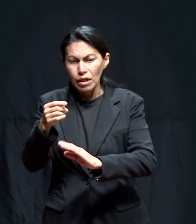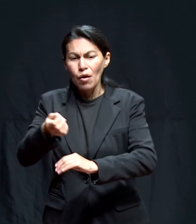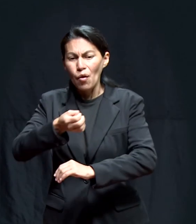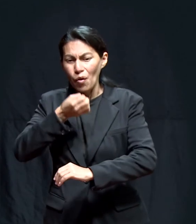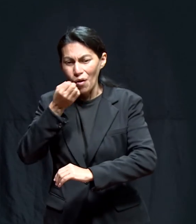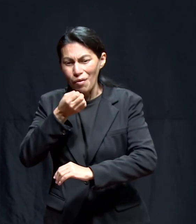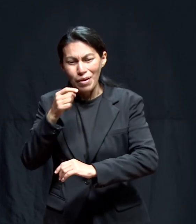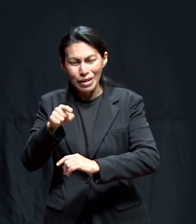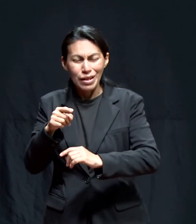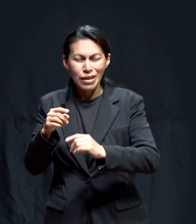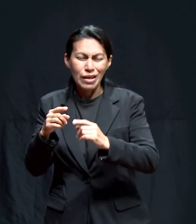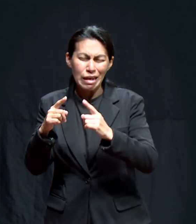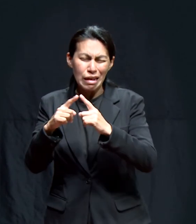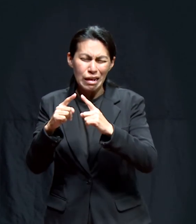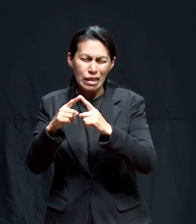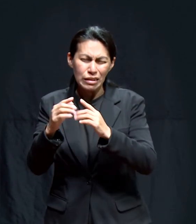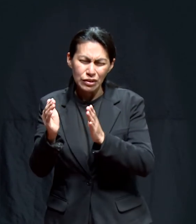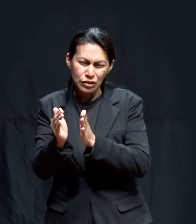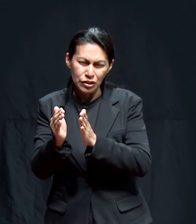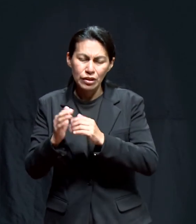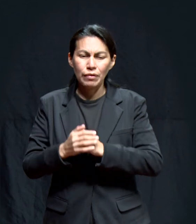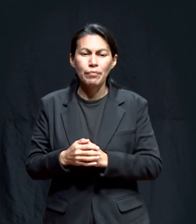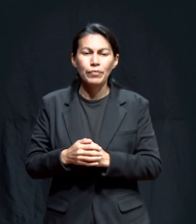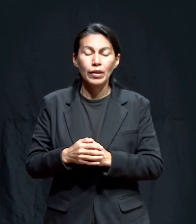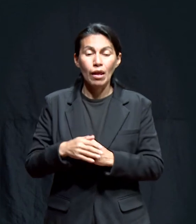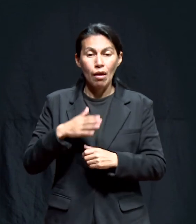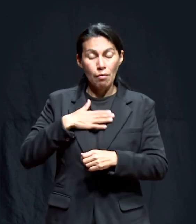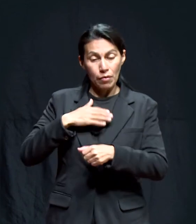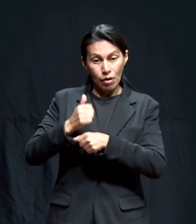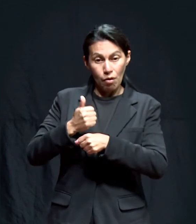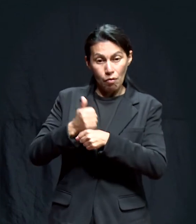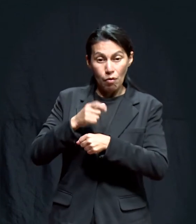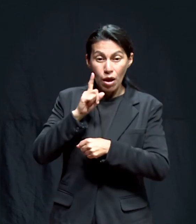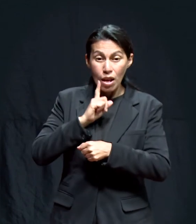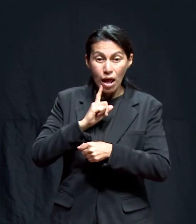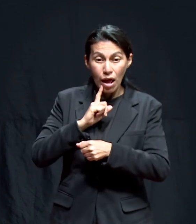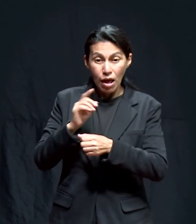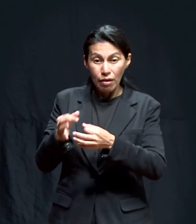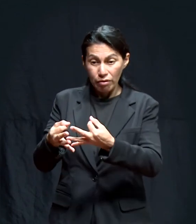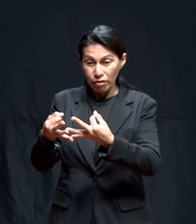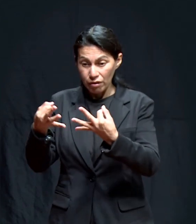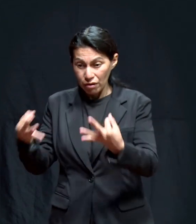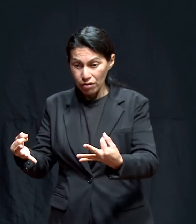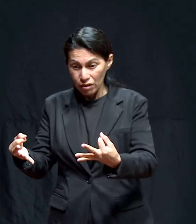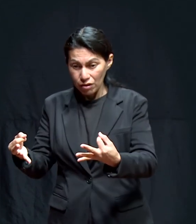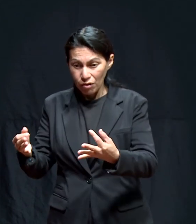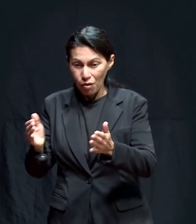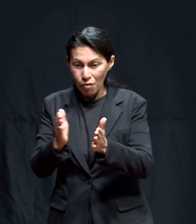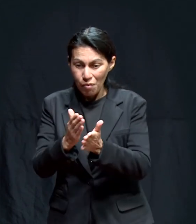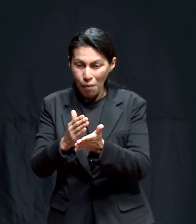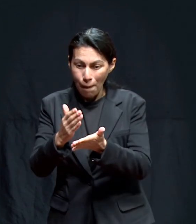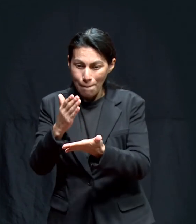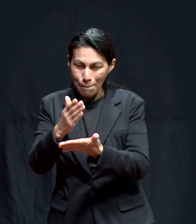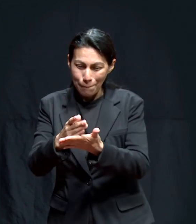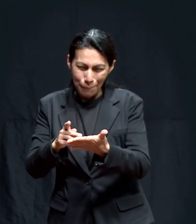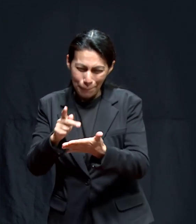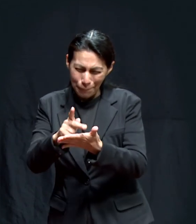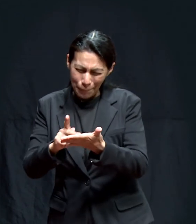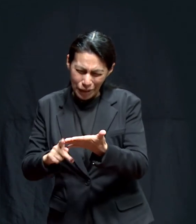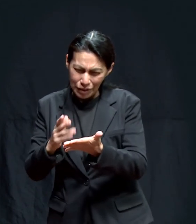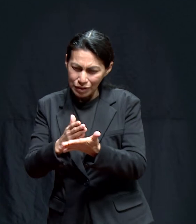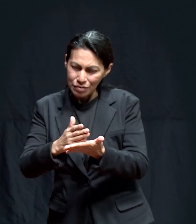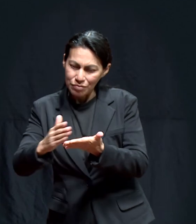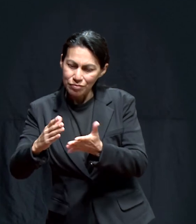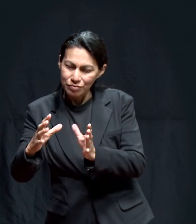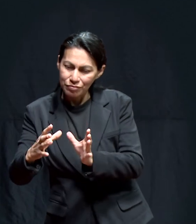Y, este, pero ella se dio una parte del terreno. Y, pues, así nosotros crecimos.